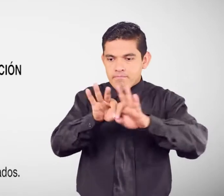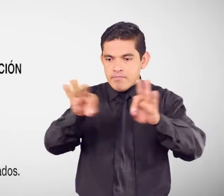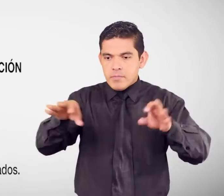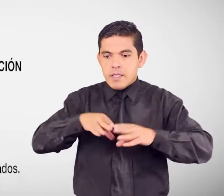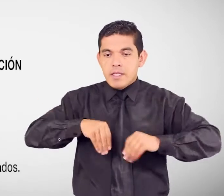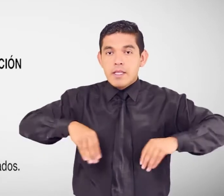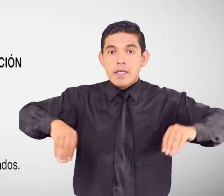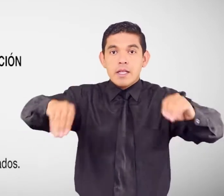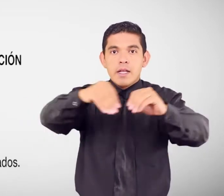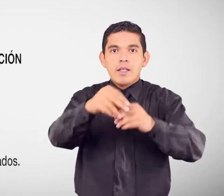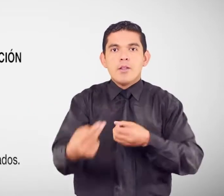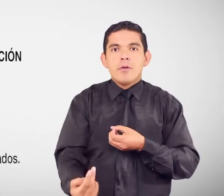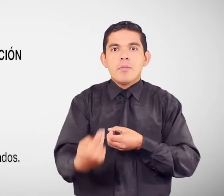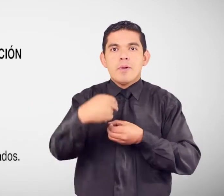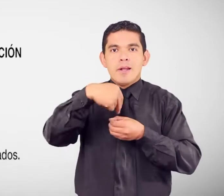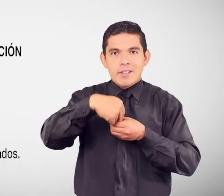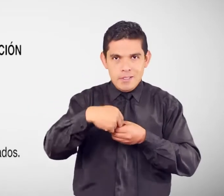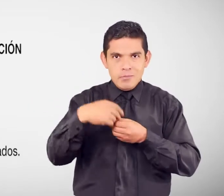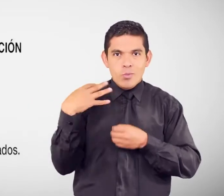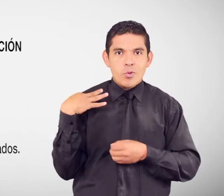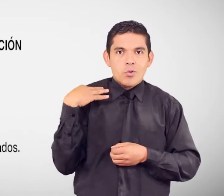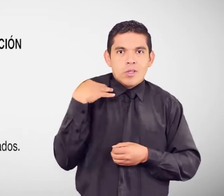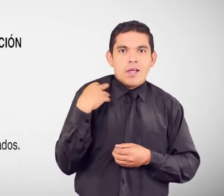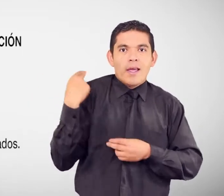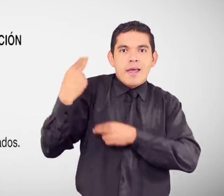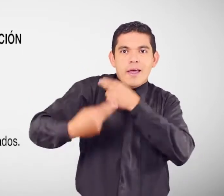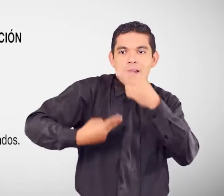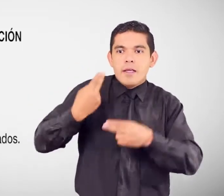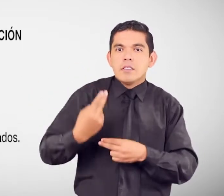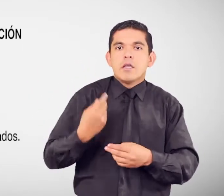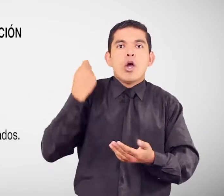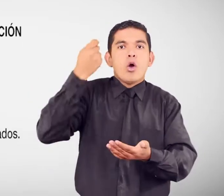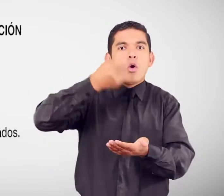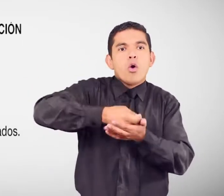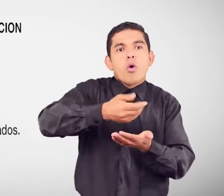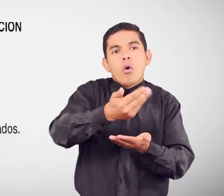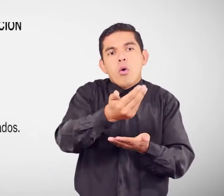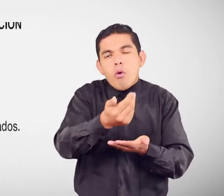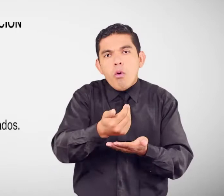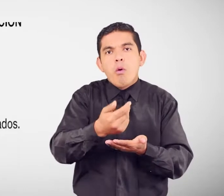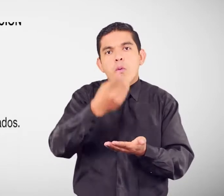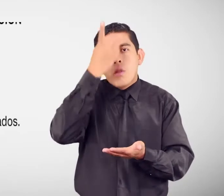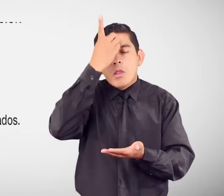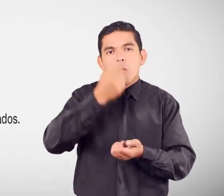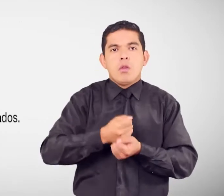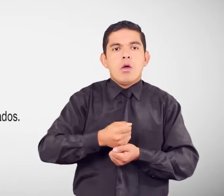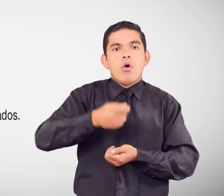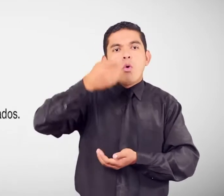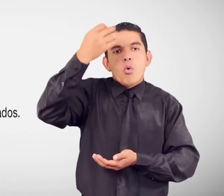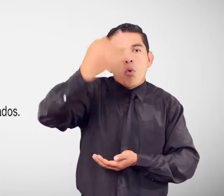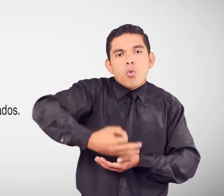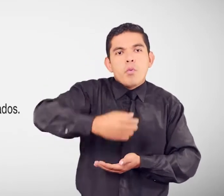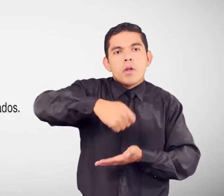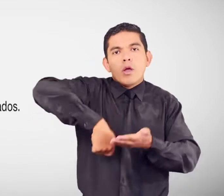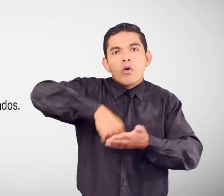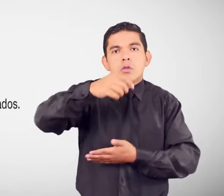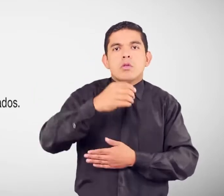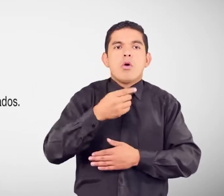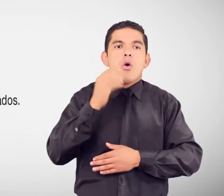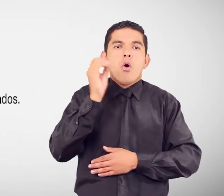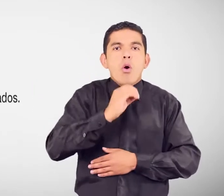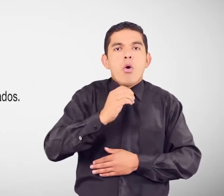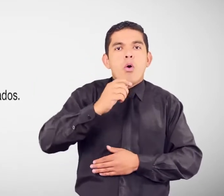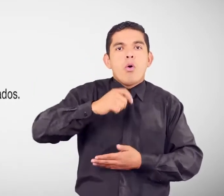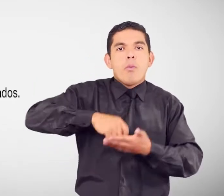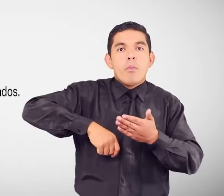voluntaria de bienes heredados Cobro de deudas Incumplimiento de contrato Y o de promesas de compraventa